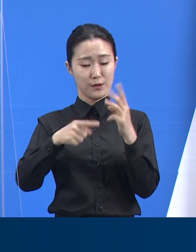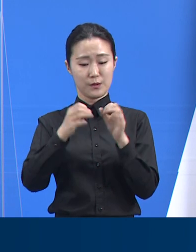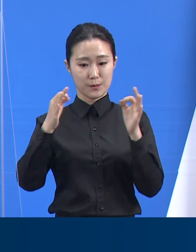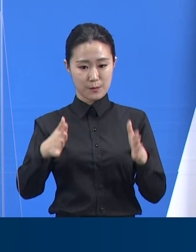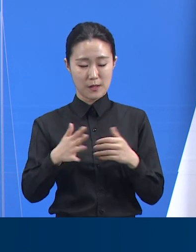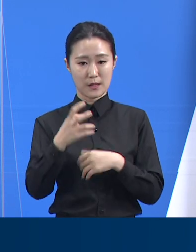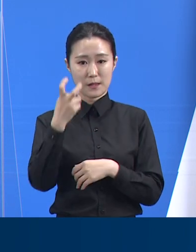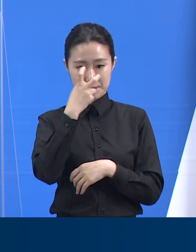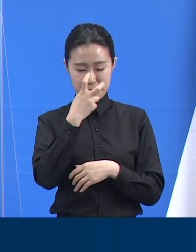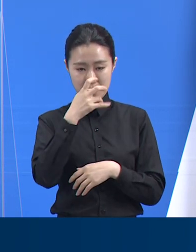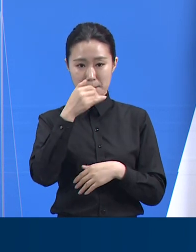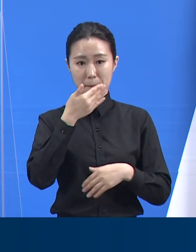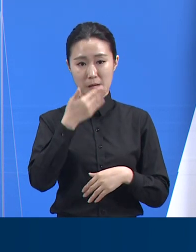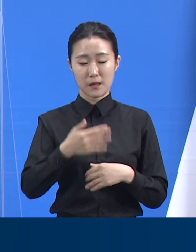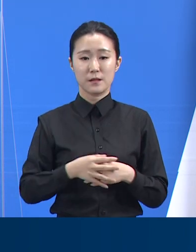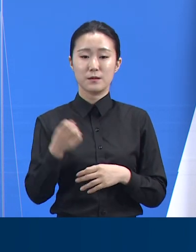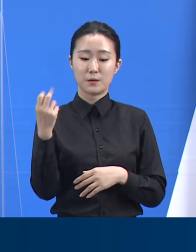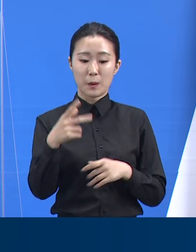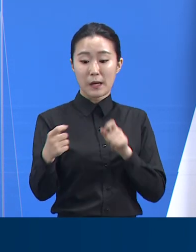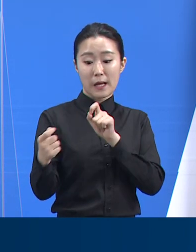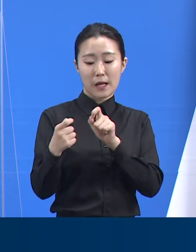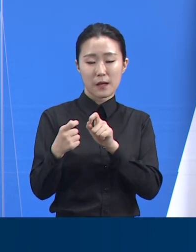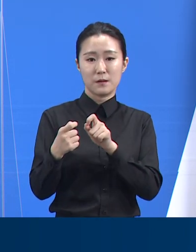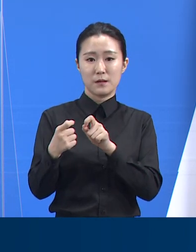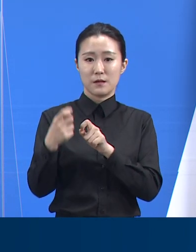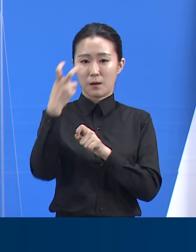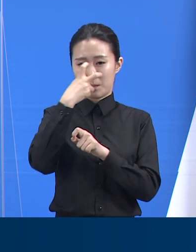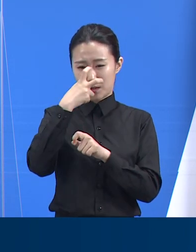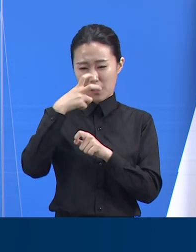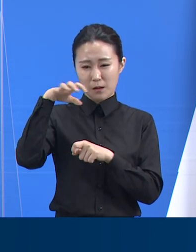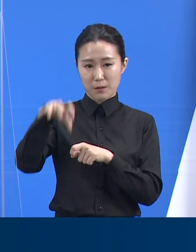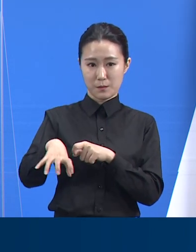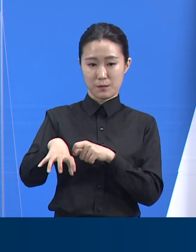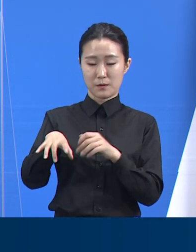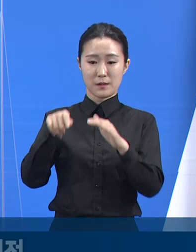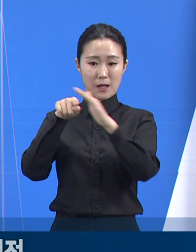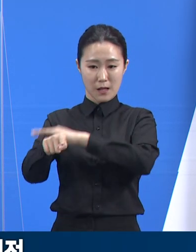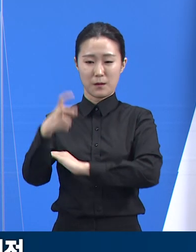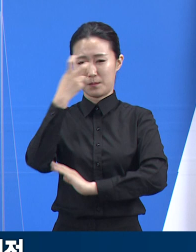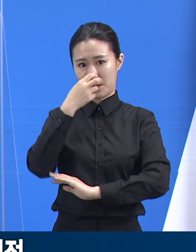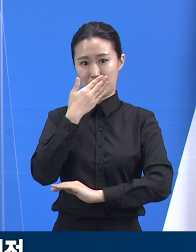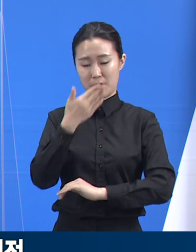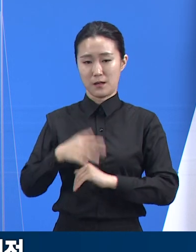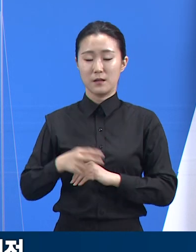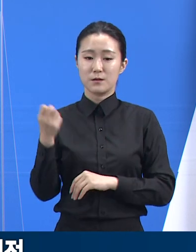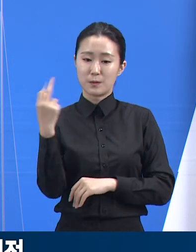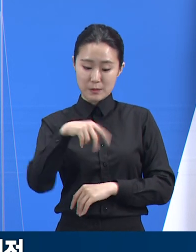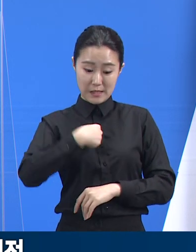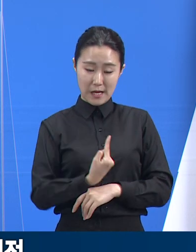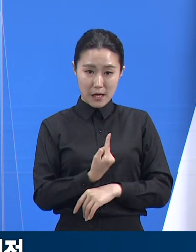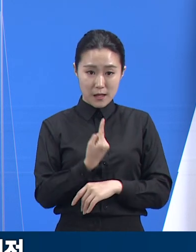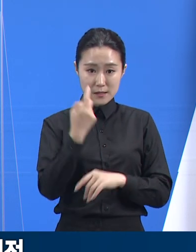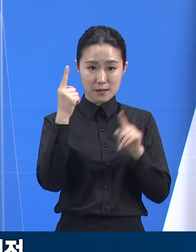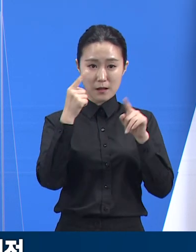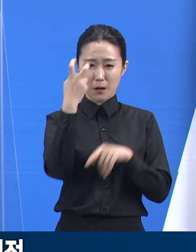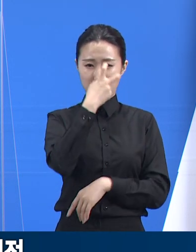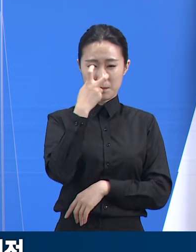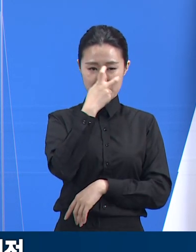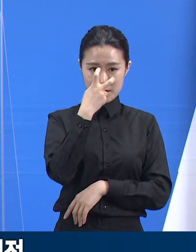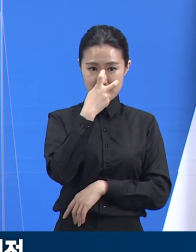선별진료서를 방문해서 검사토록 요청하였습니다. 마지막으로 자가진단키트를 활용하여 콜센터, 물류센터,